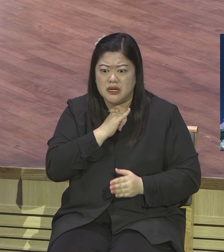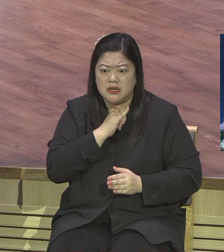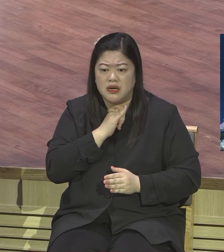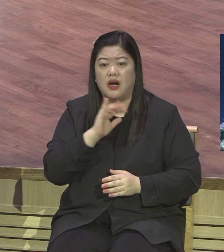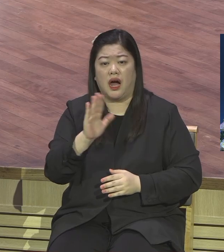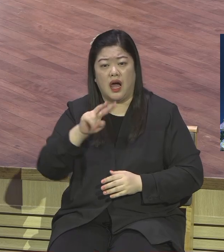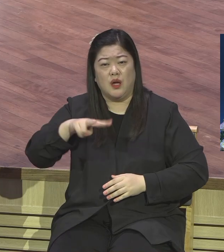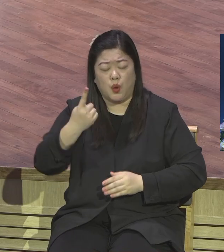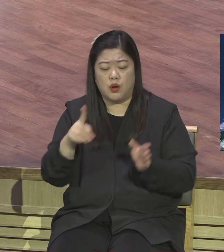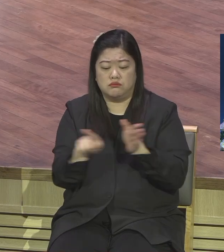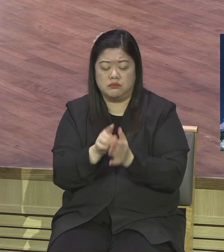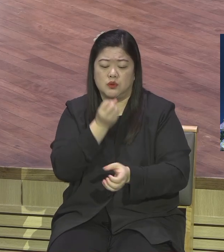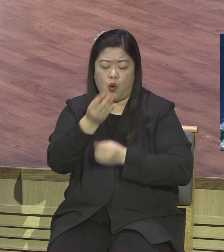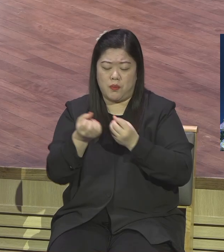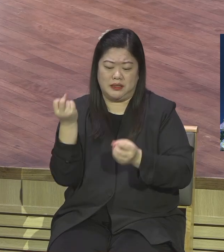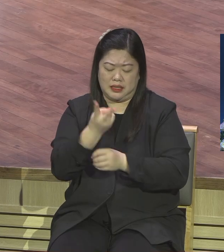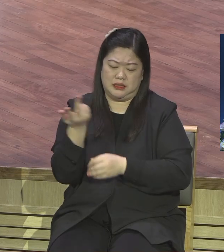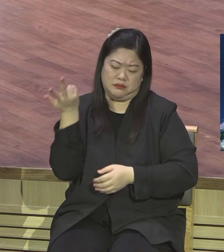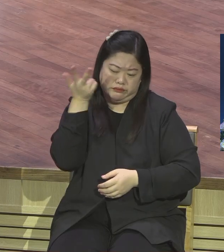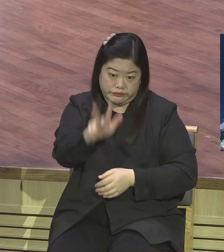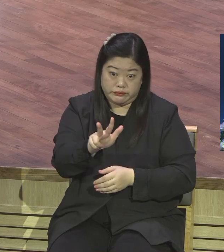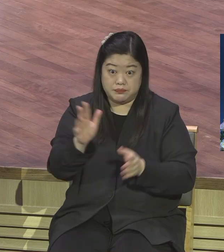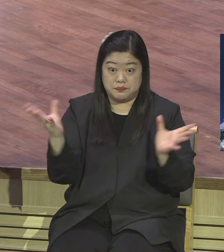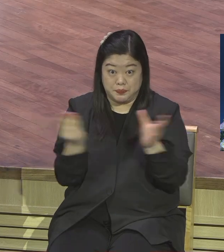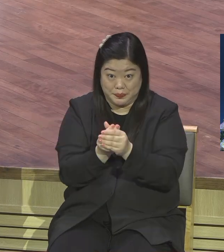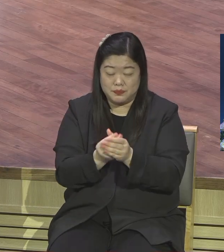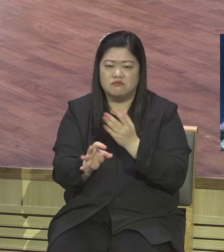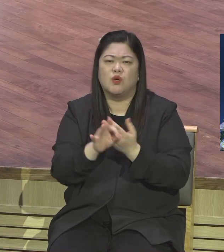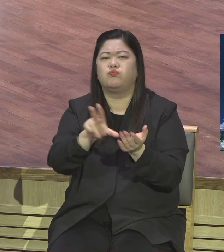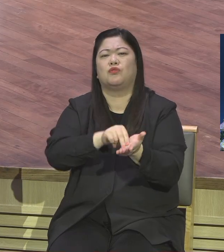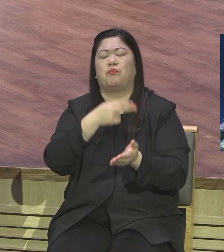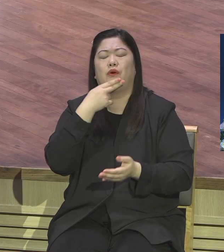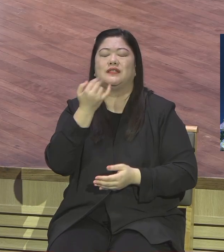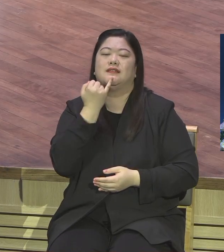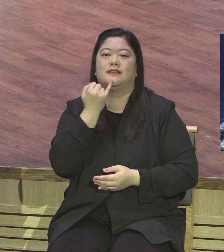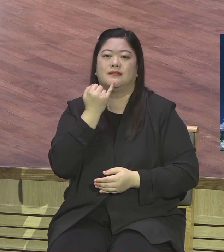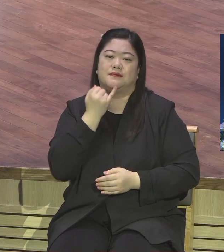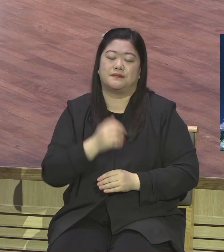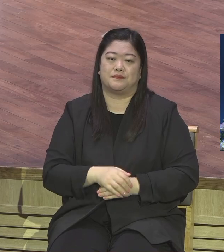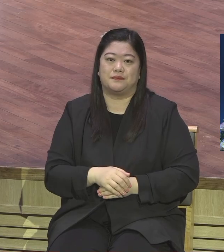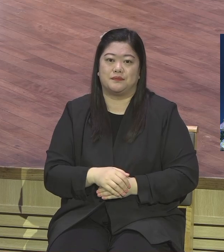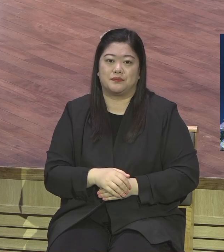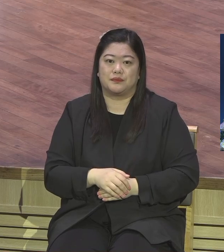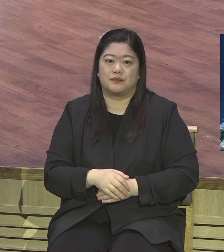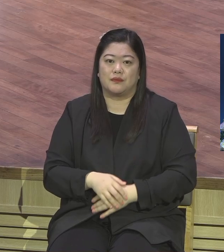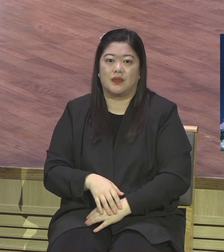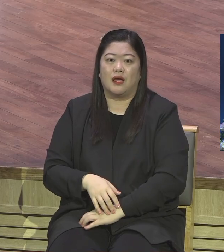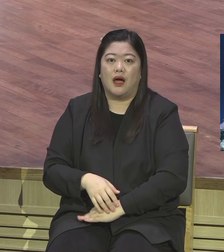지켜주신다 그렇지 않기 때문에 지금 한국 전세계 교회가 무너지고 있는 거예요 지금